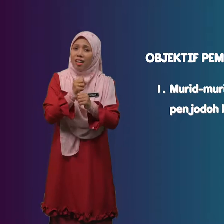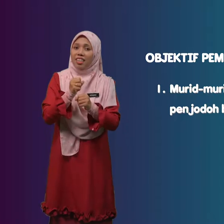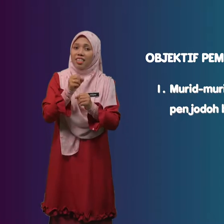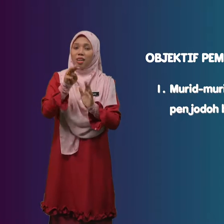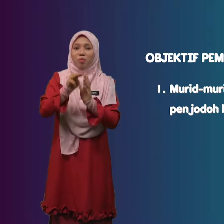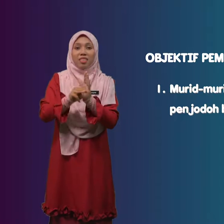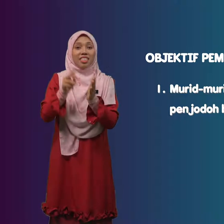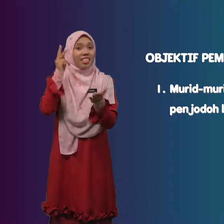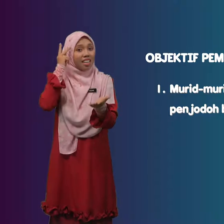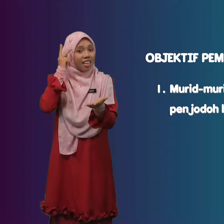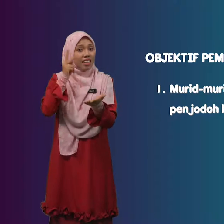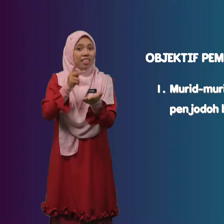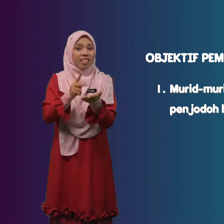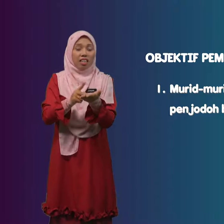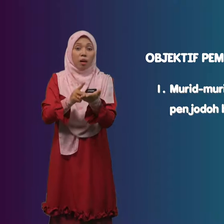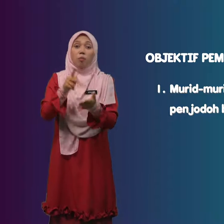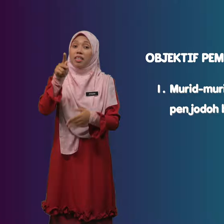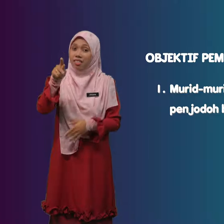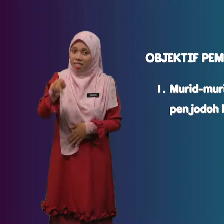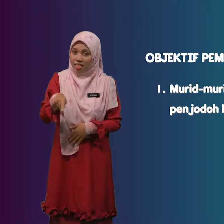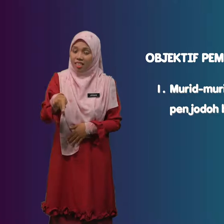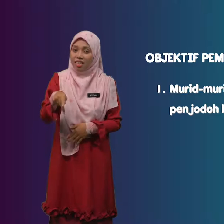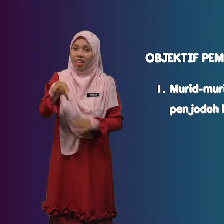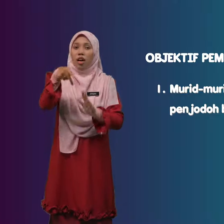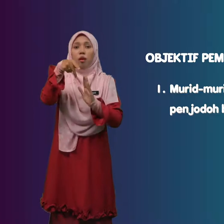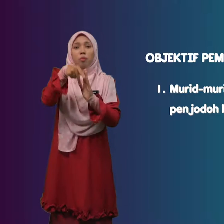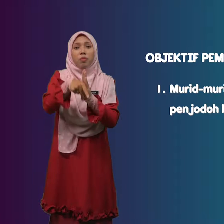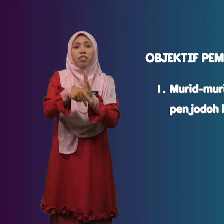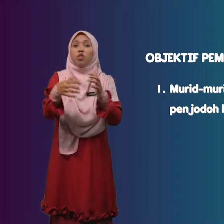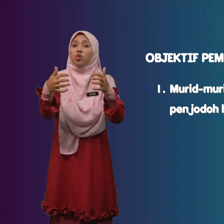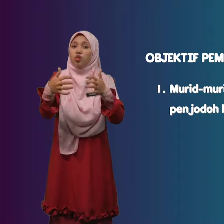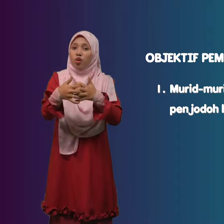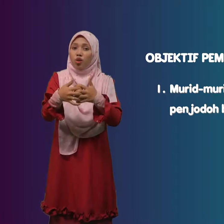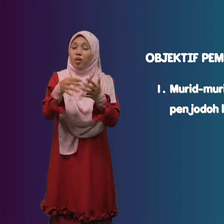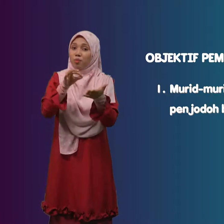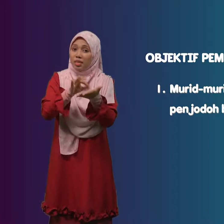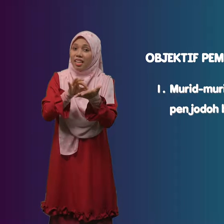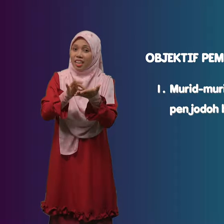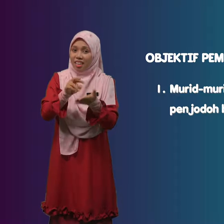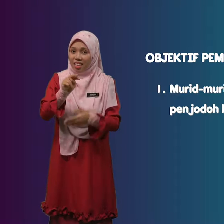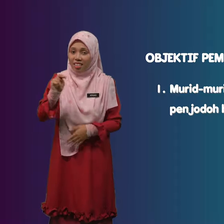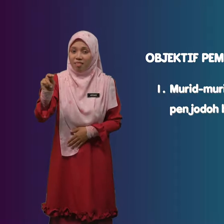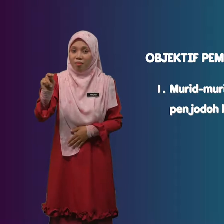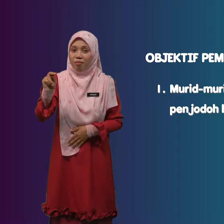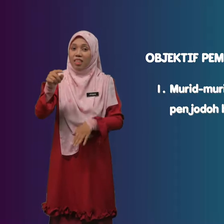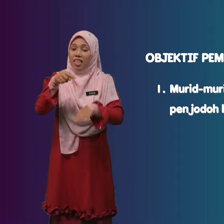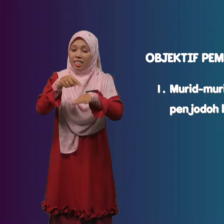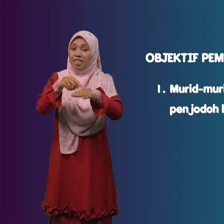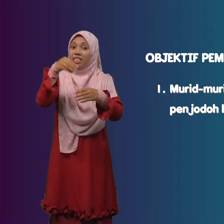mengenal pasti penjodoh bilangan di